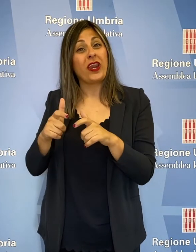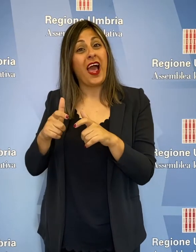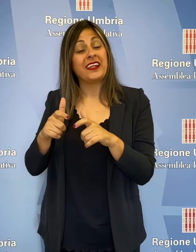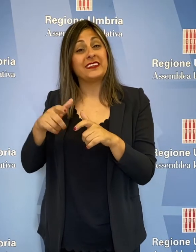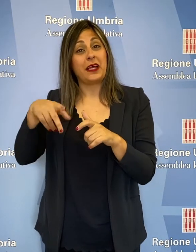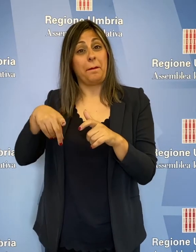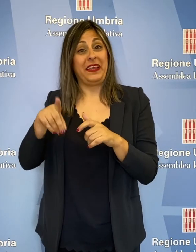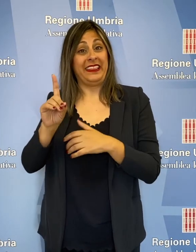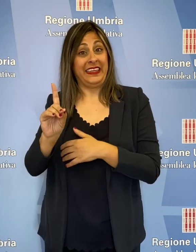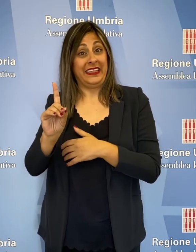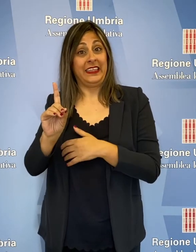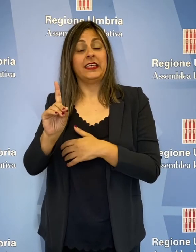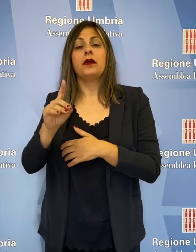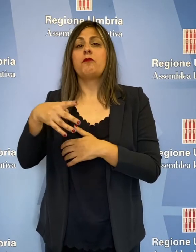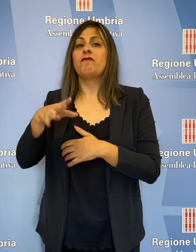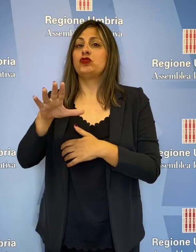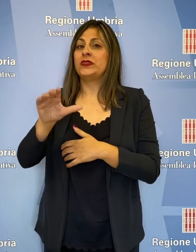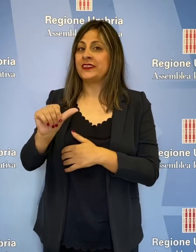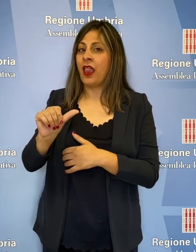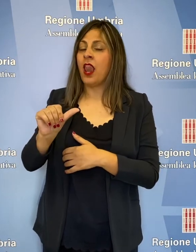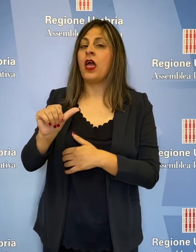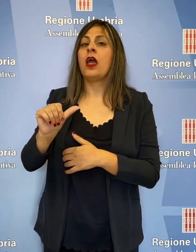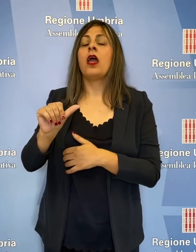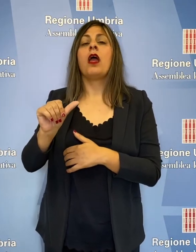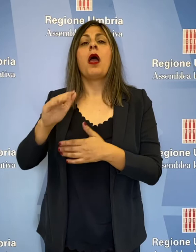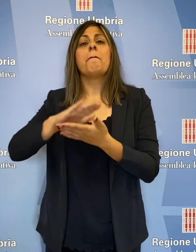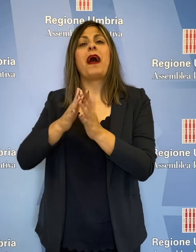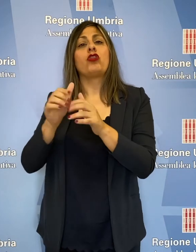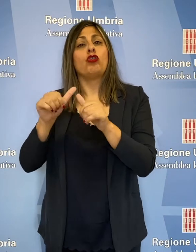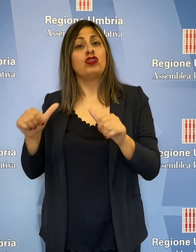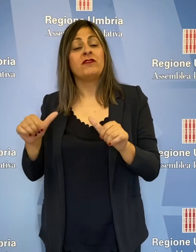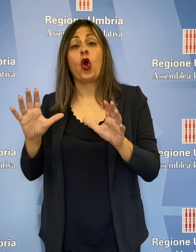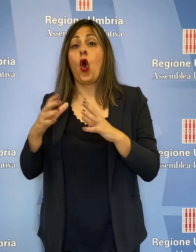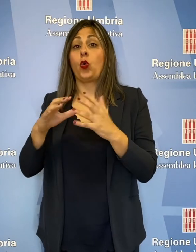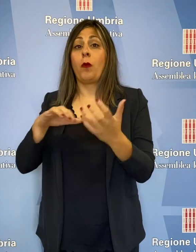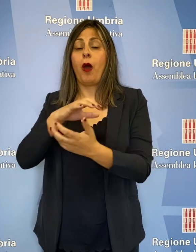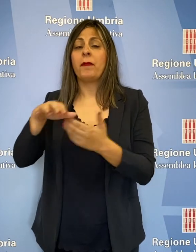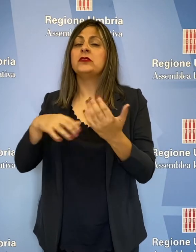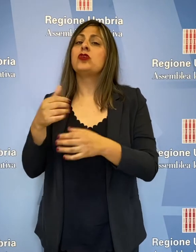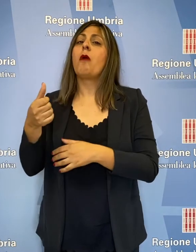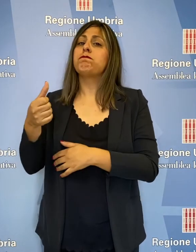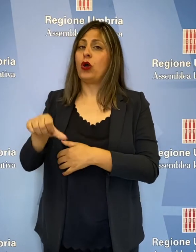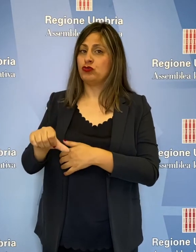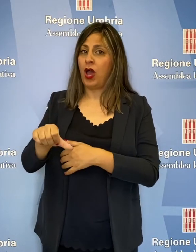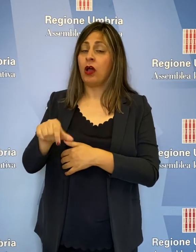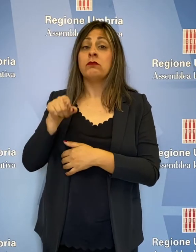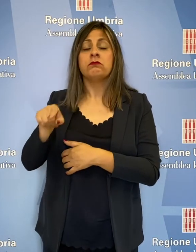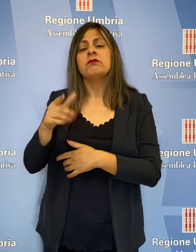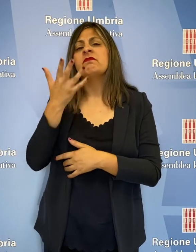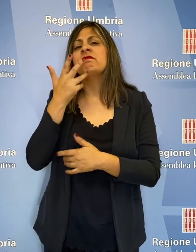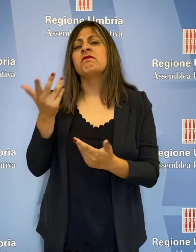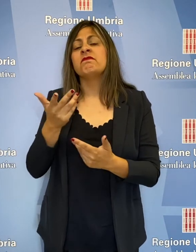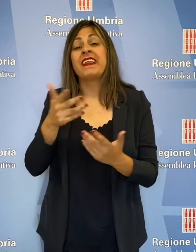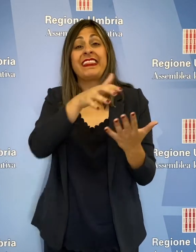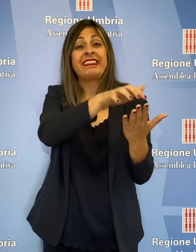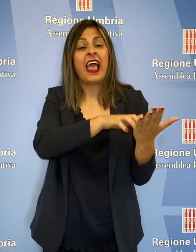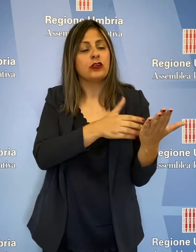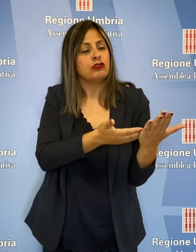minoranza Partito Democratico, Movimento 5 Stelle, patto civico, gruppo misto, che chiedeva di stralciare dal